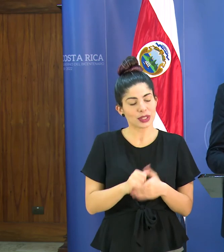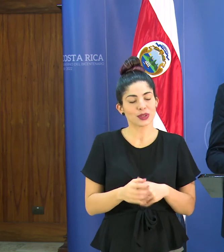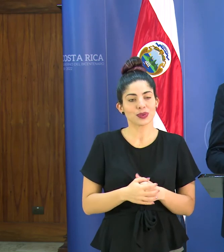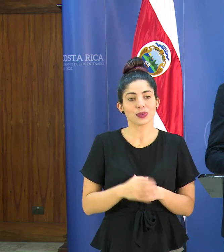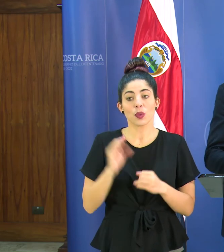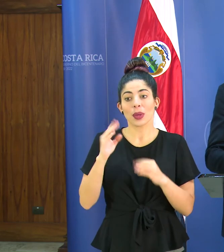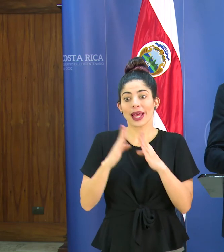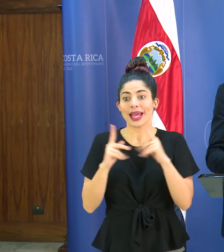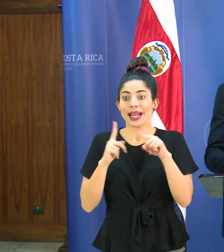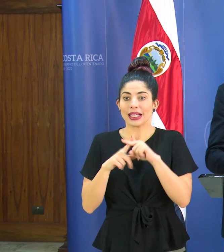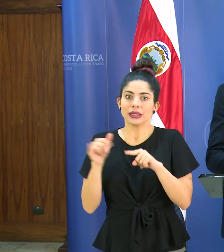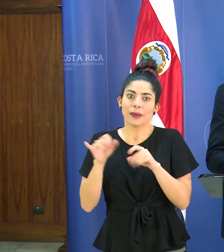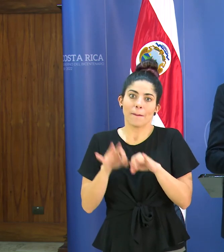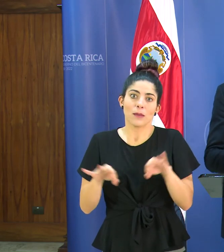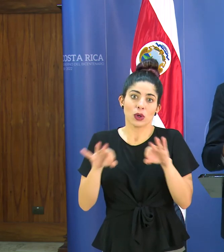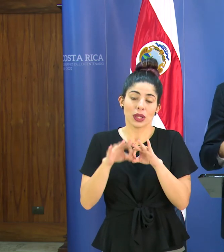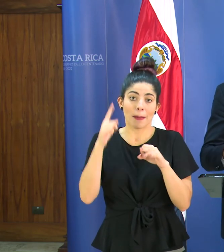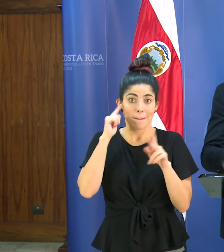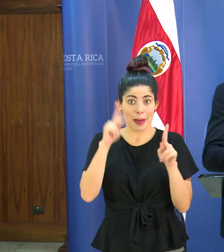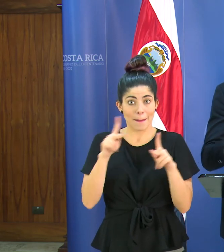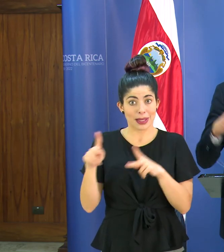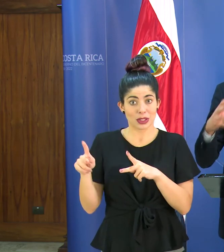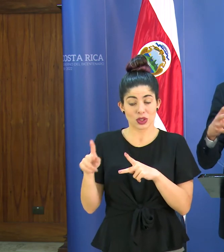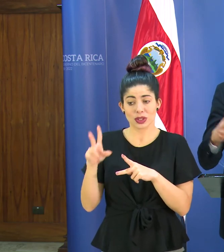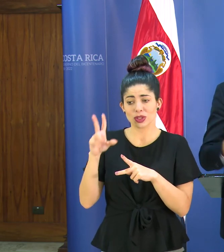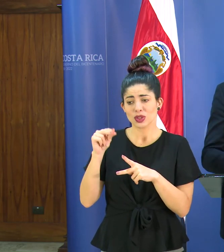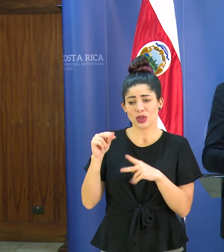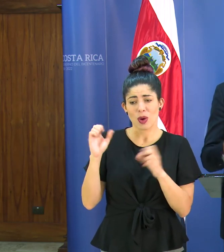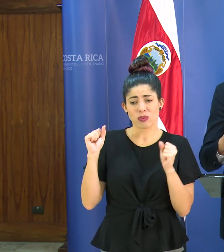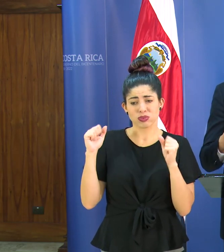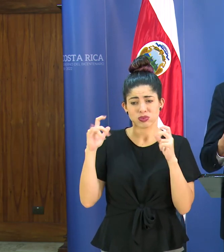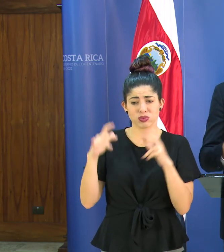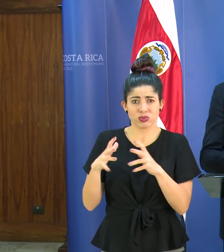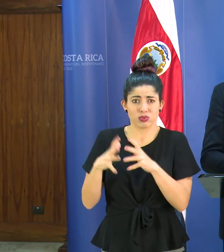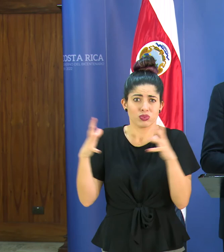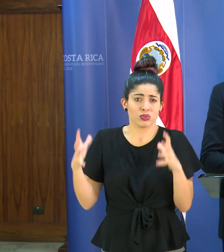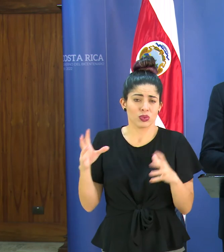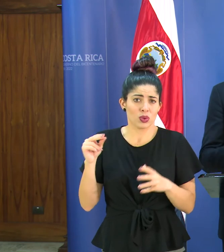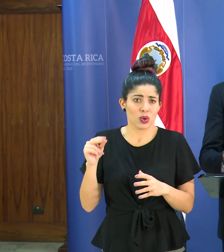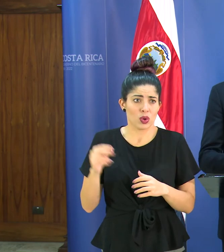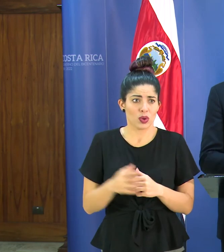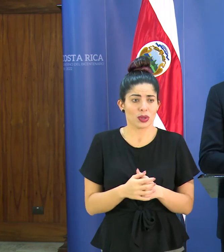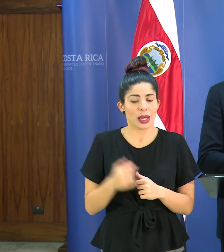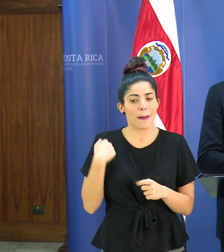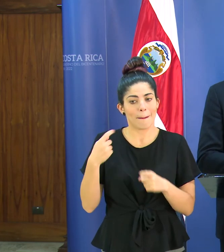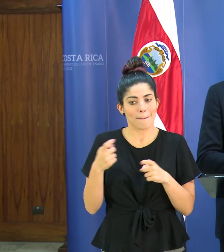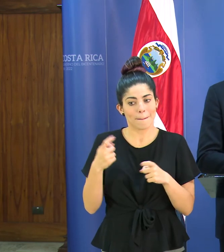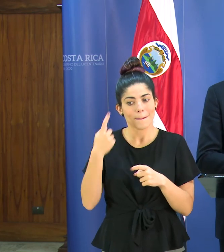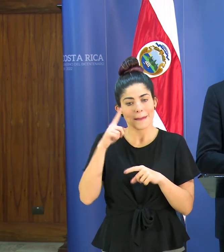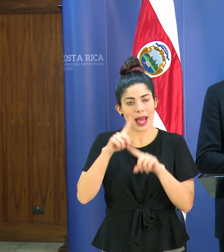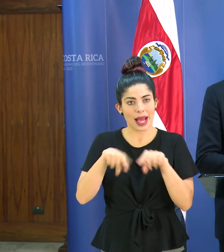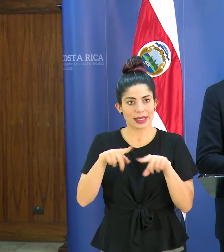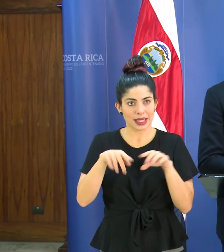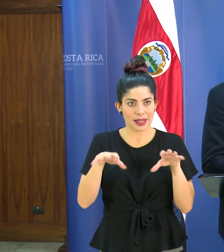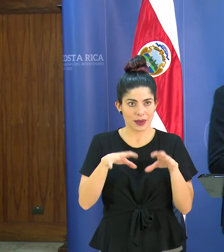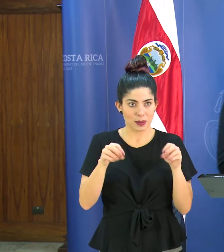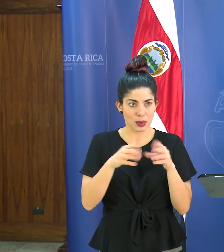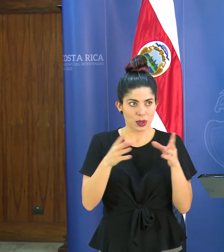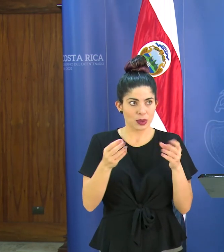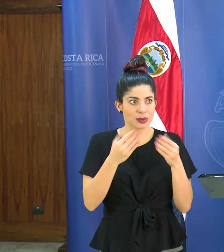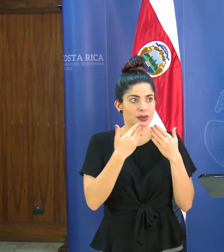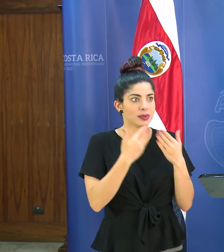de una iglesia que es muy importante para las personas y que no son concentraciones con ese volumen que estamos manejando para la parte de cancelación de eventos masivos